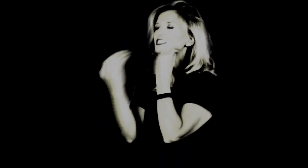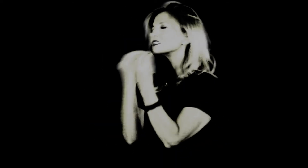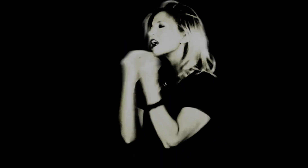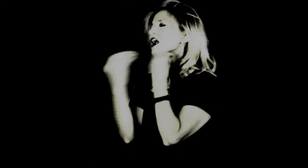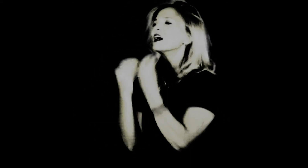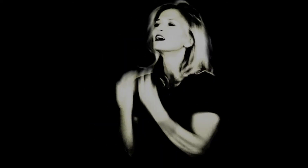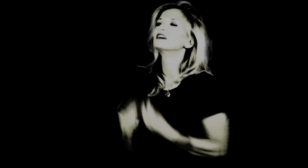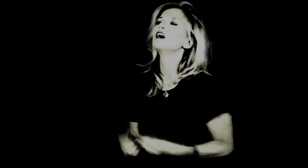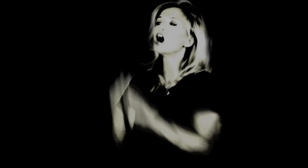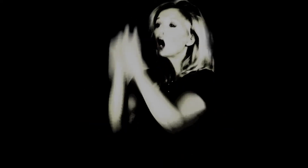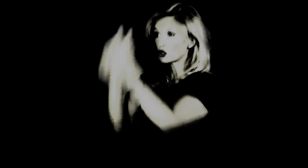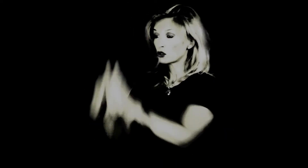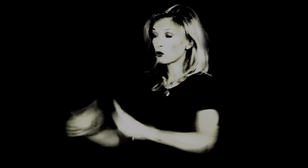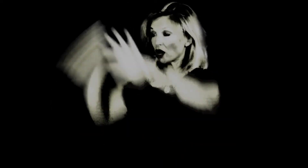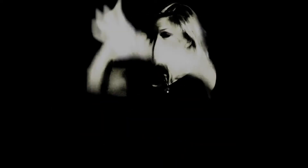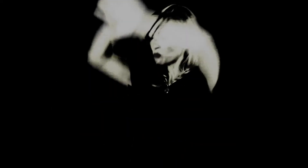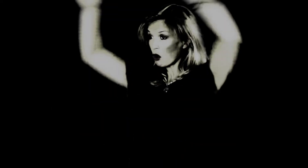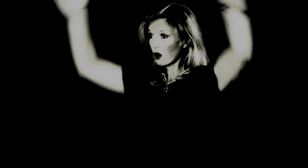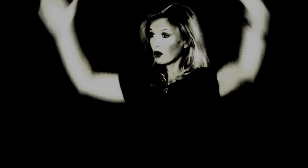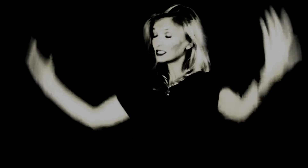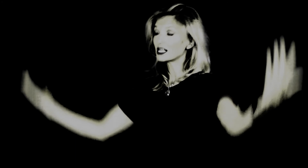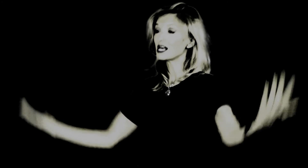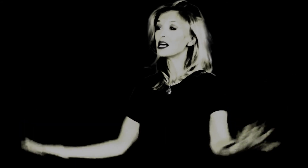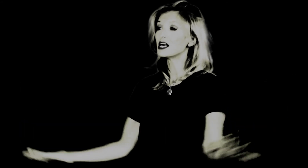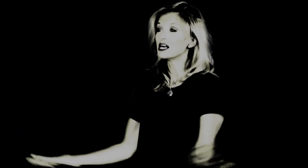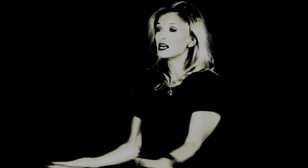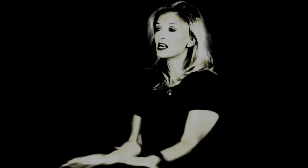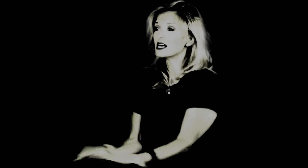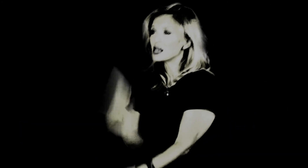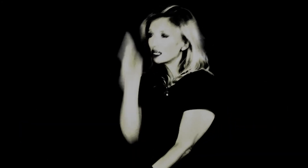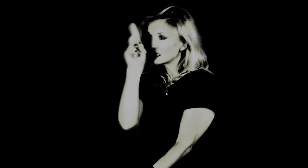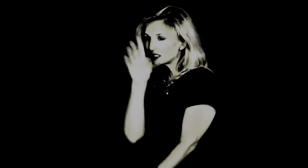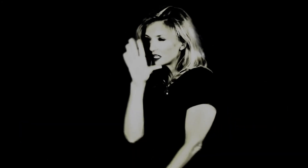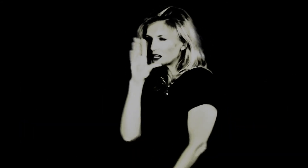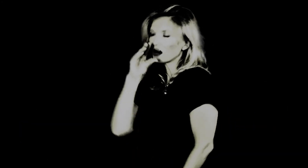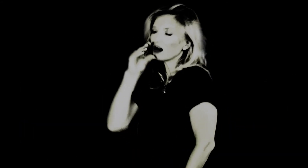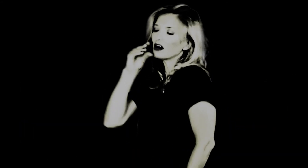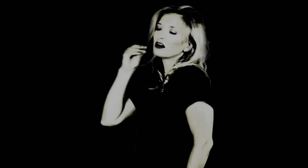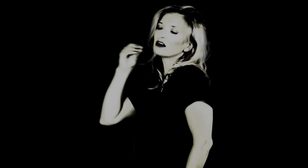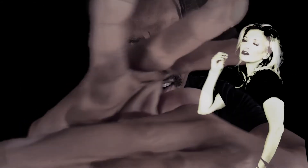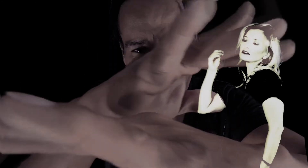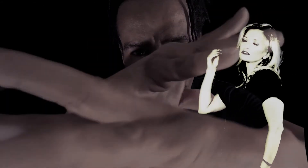festin Loin du monde et silence